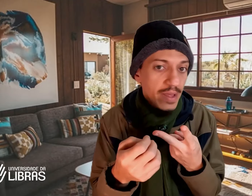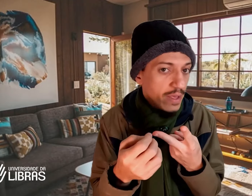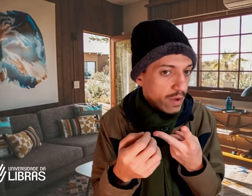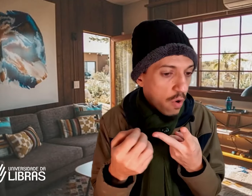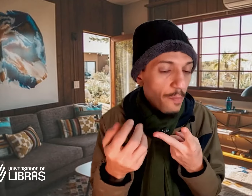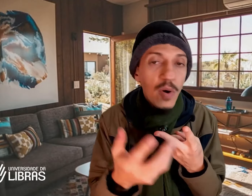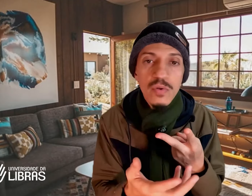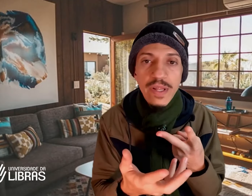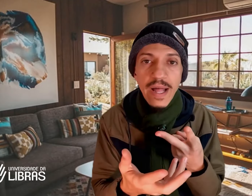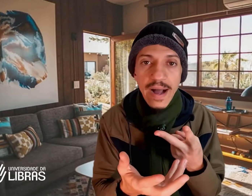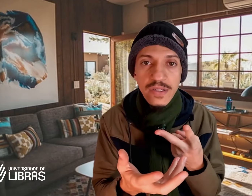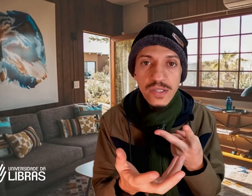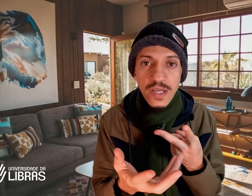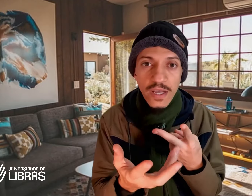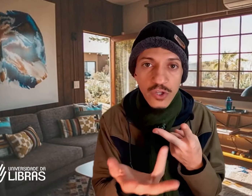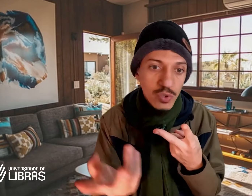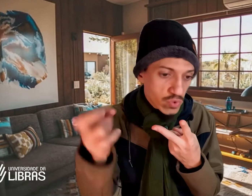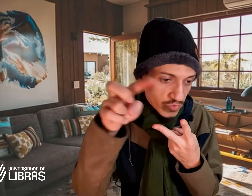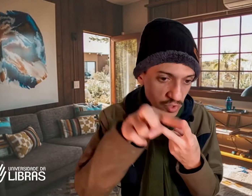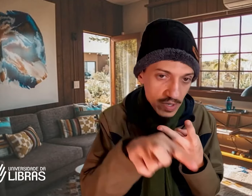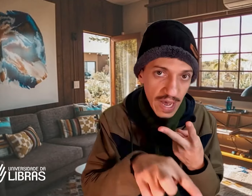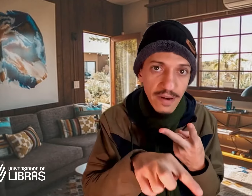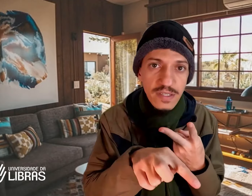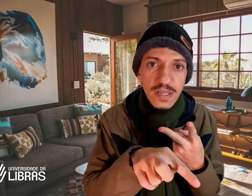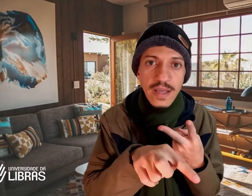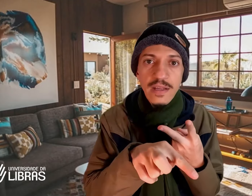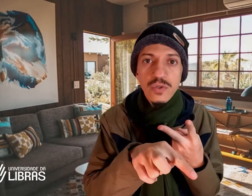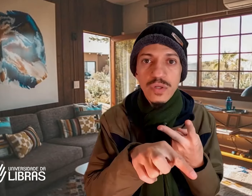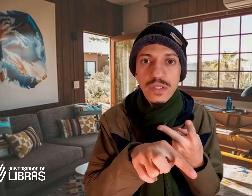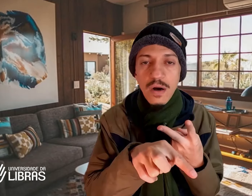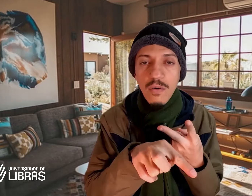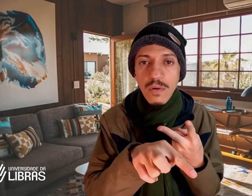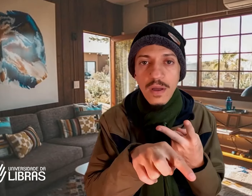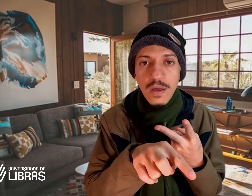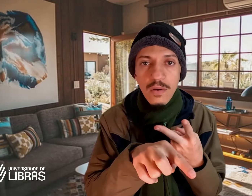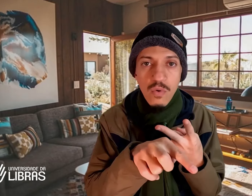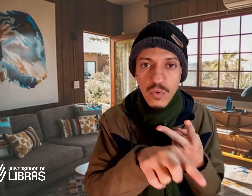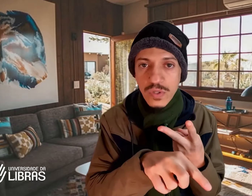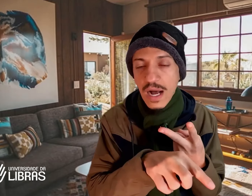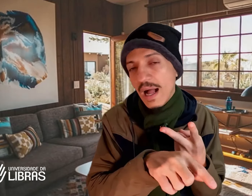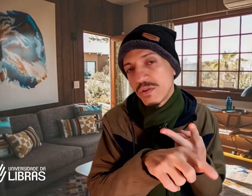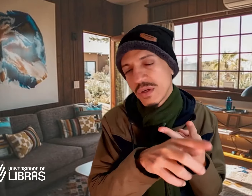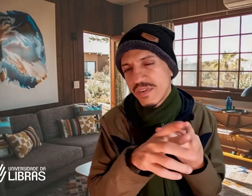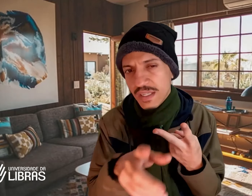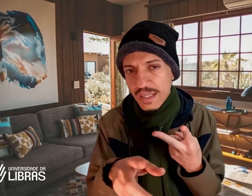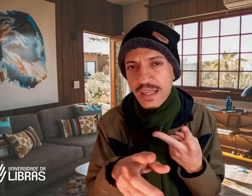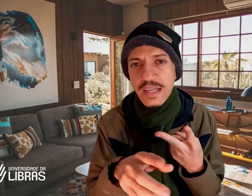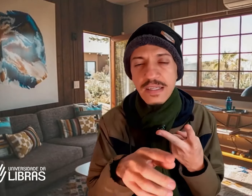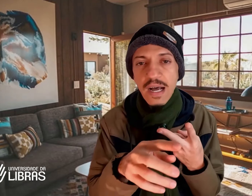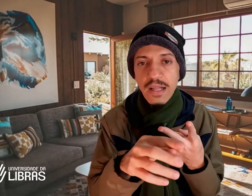oportunidades de os funcionários daquela instituição, concursados, às vezes até terceirizados,